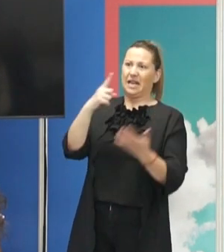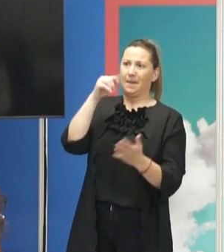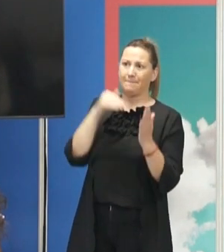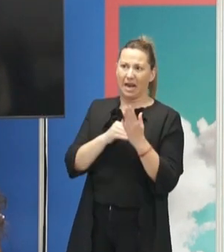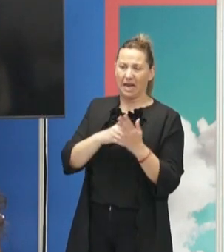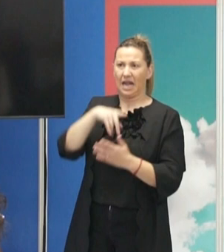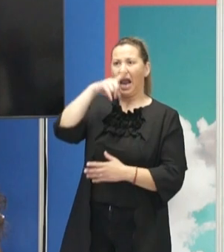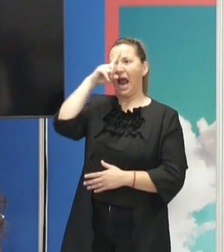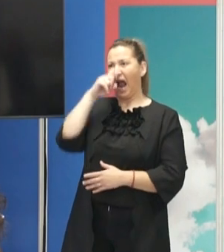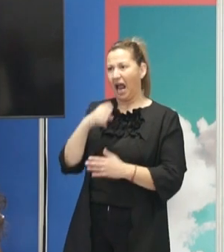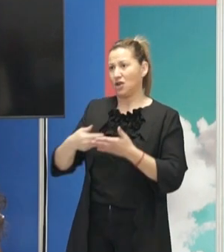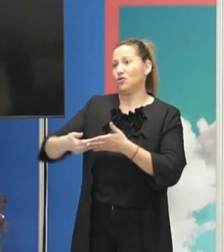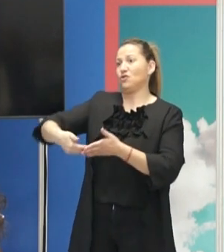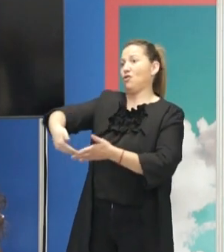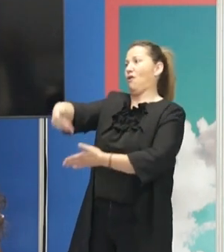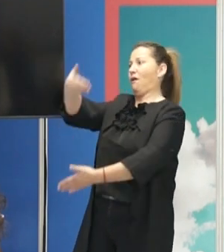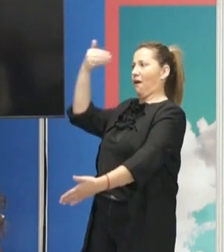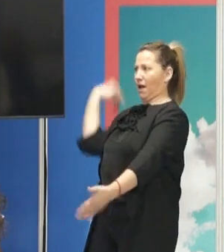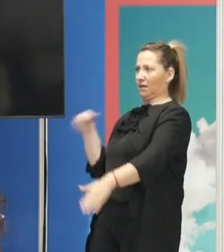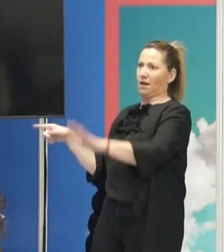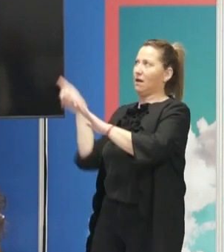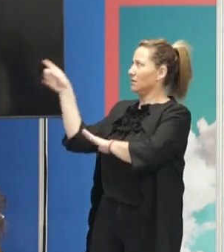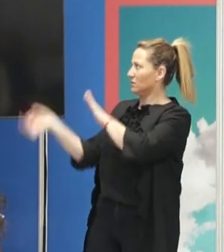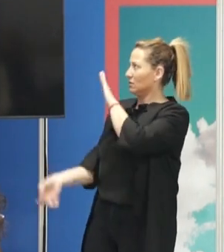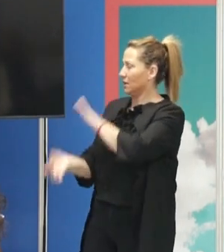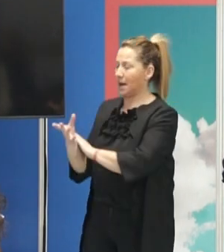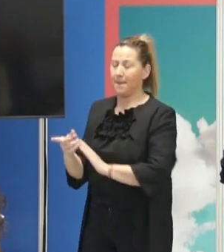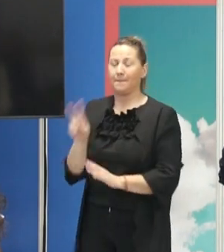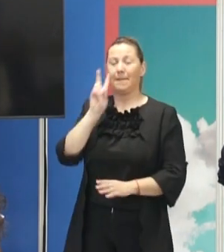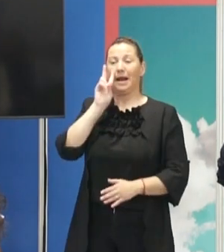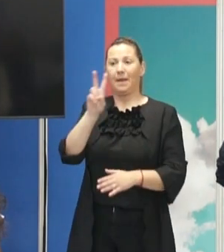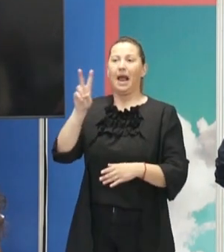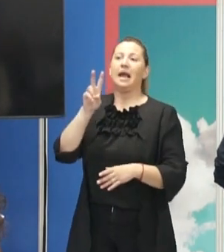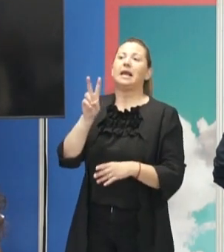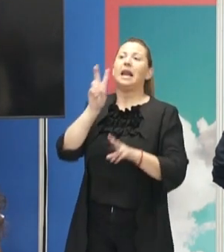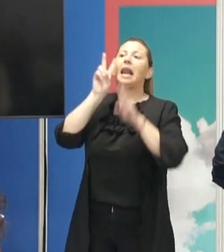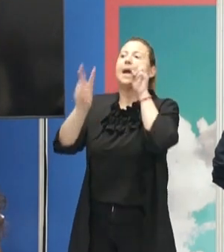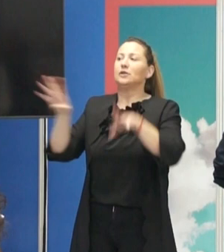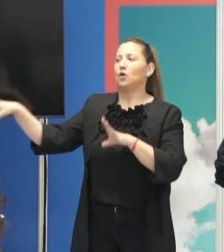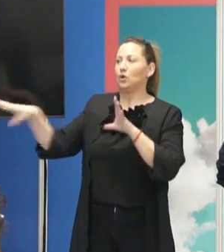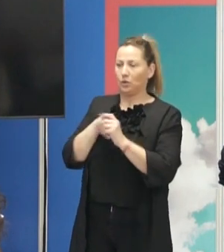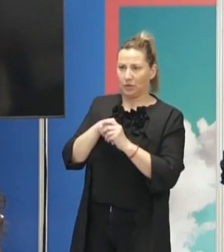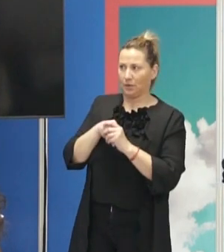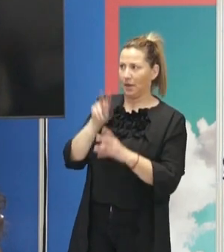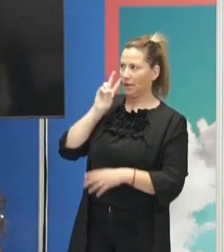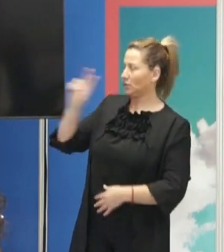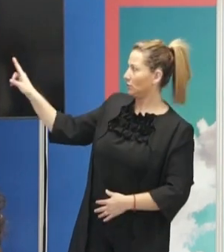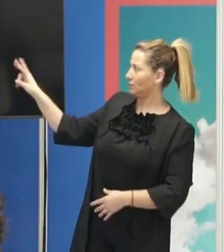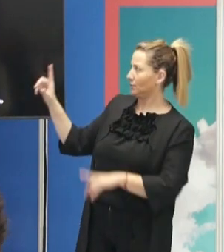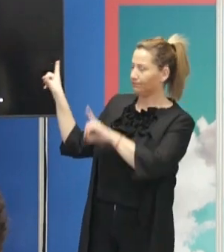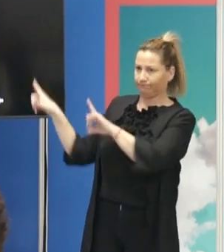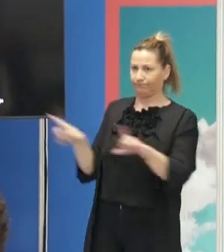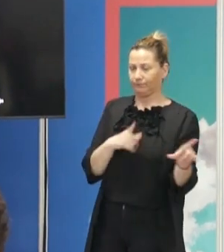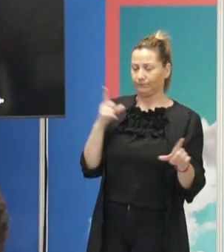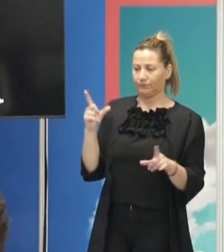en realidad se produjo 6.000 años antes. Para tener una visión más inclusiva y más completa de lo que es esta nebulosa, si pasa una siguiente,